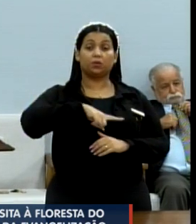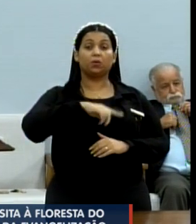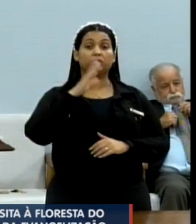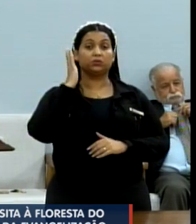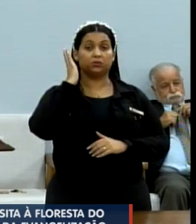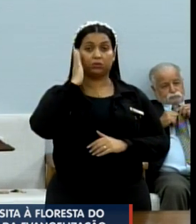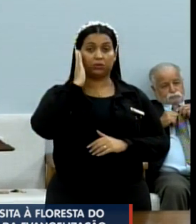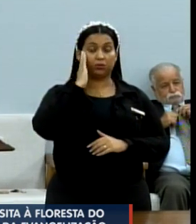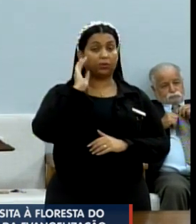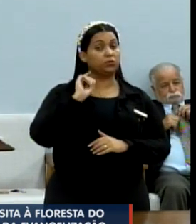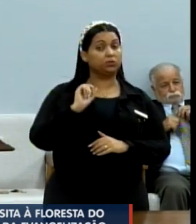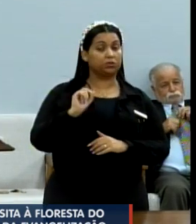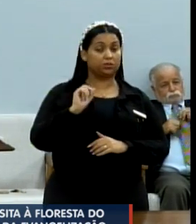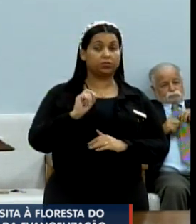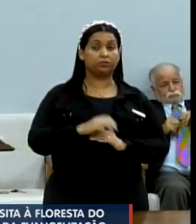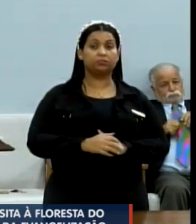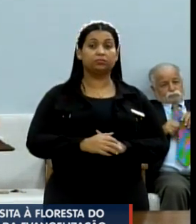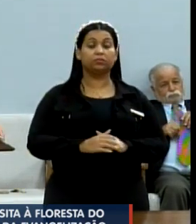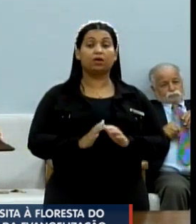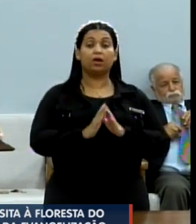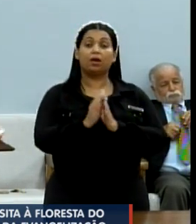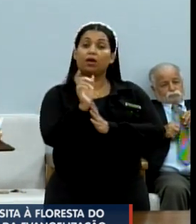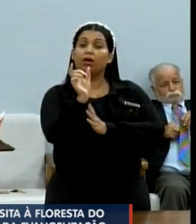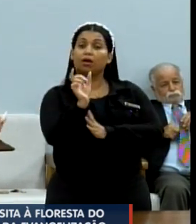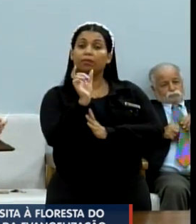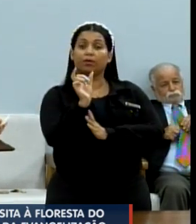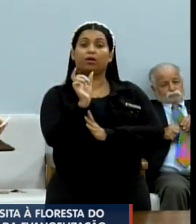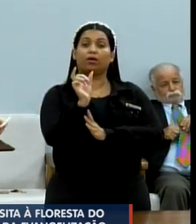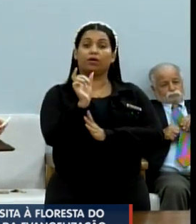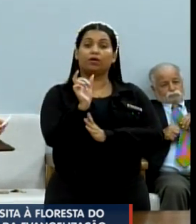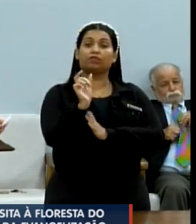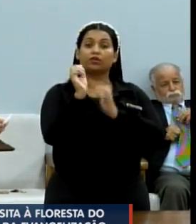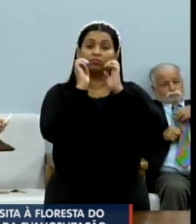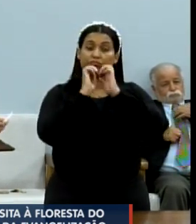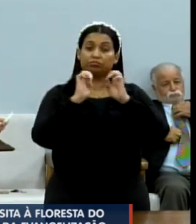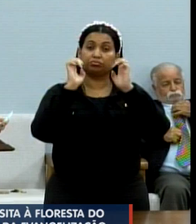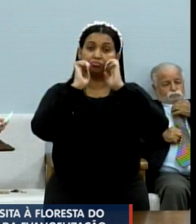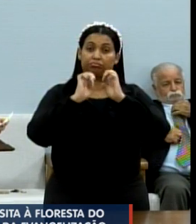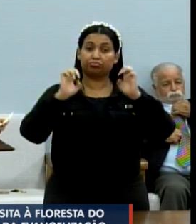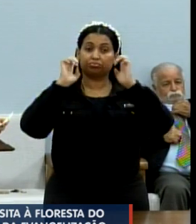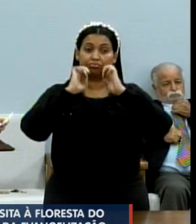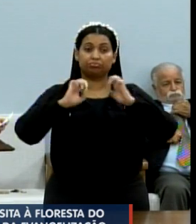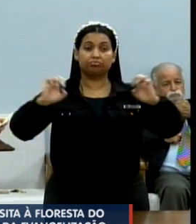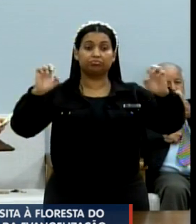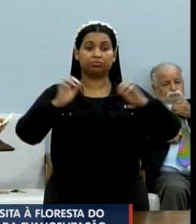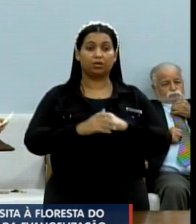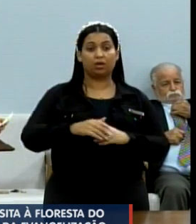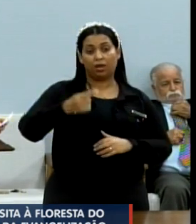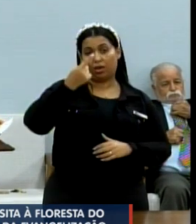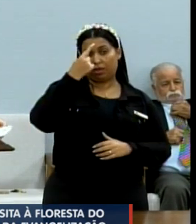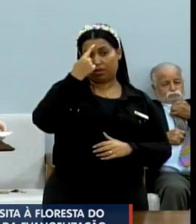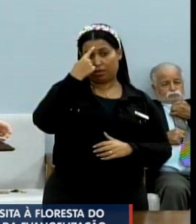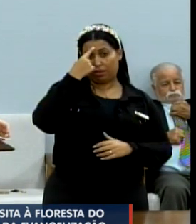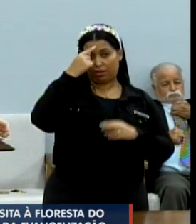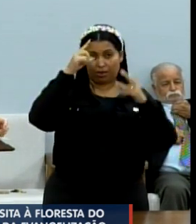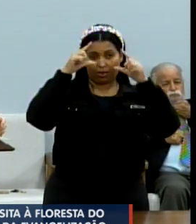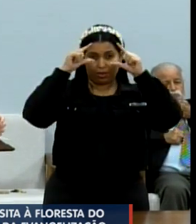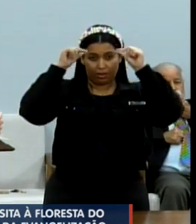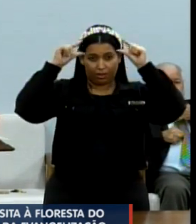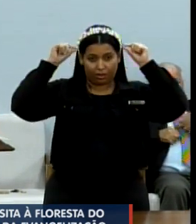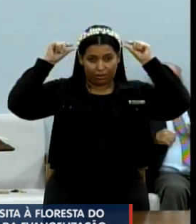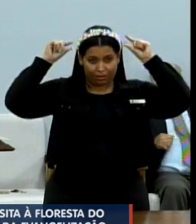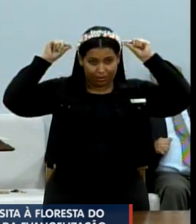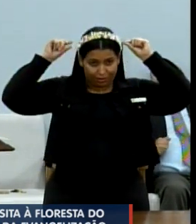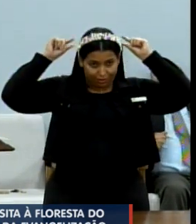a palavra evangelização, ela vem do grego, e ela significa boas novas,